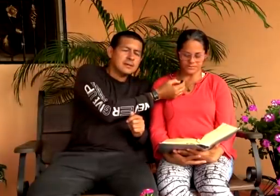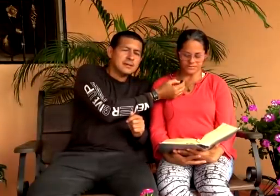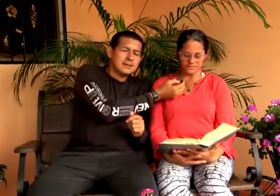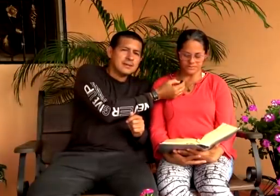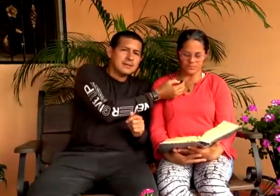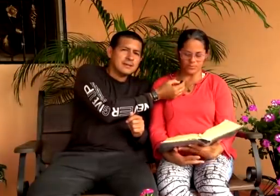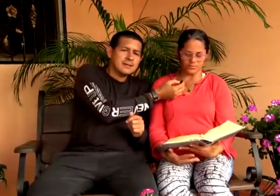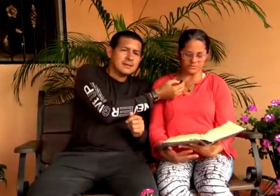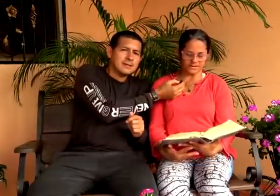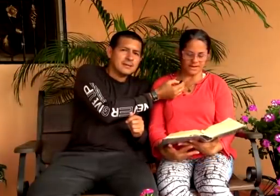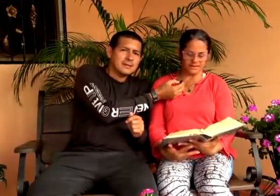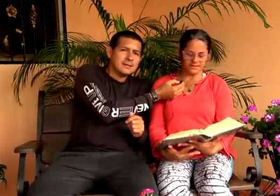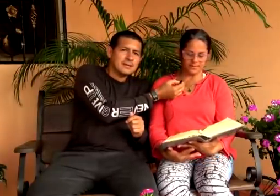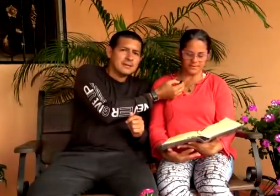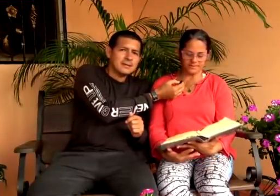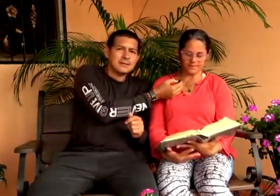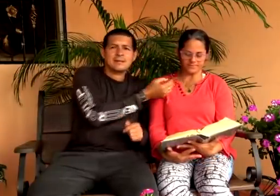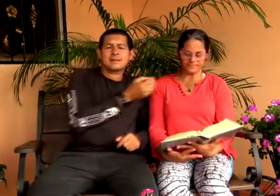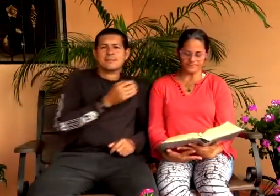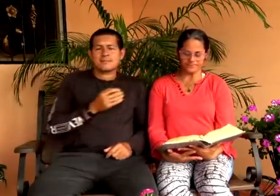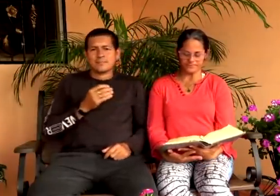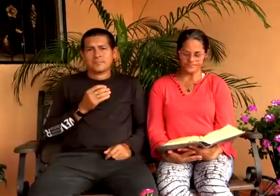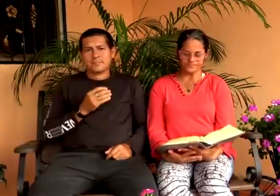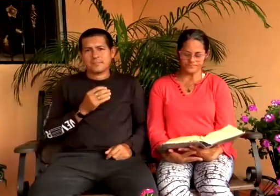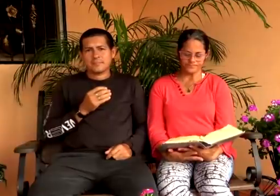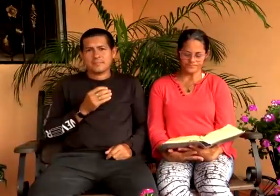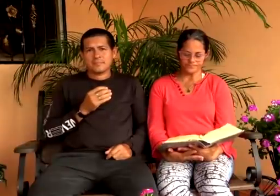Entonces, conocerán la verdad.